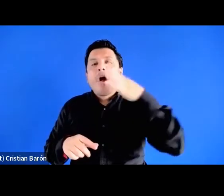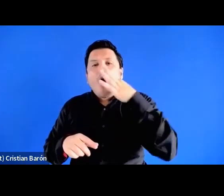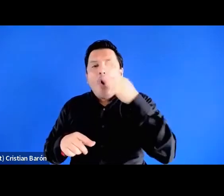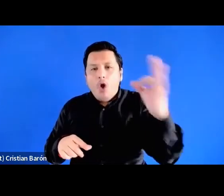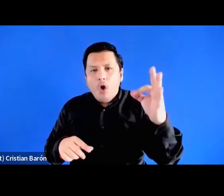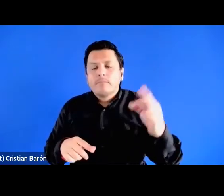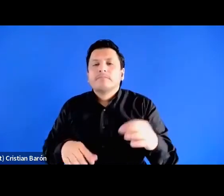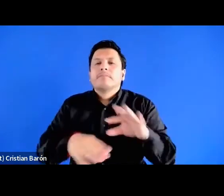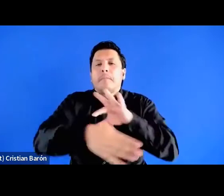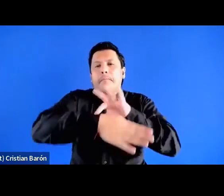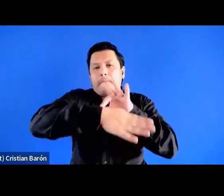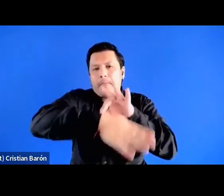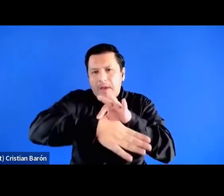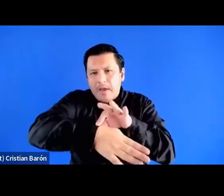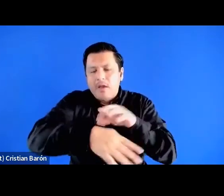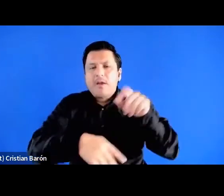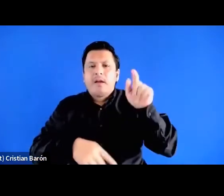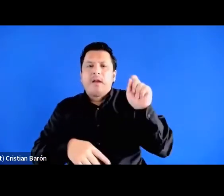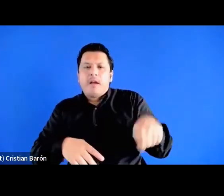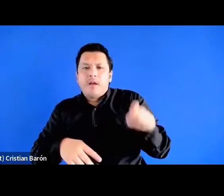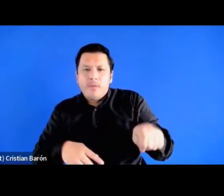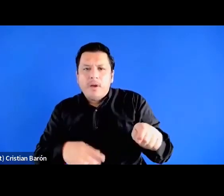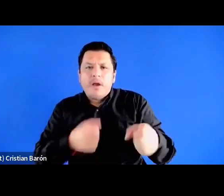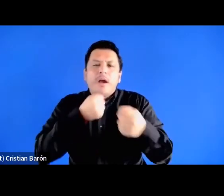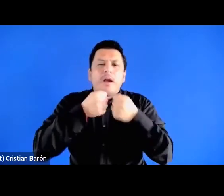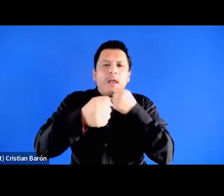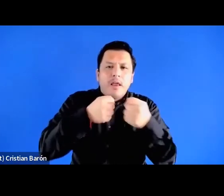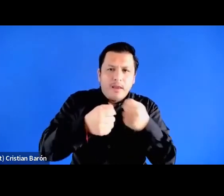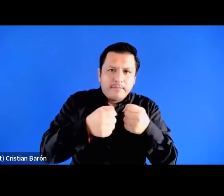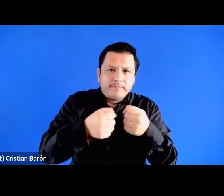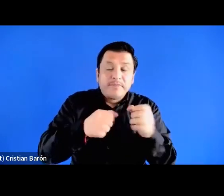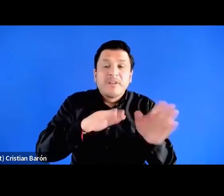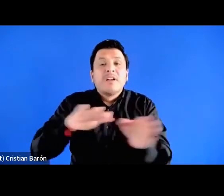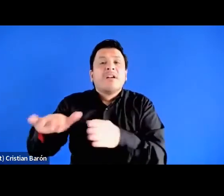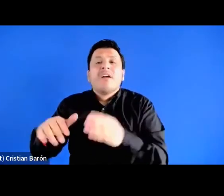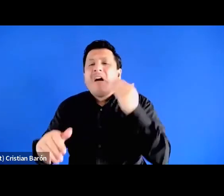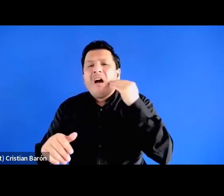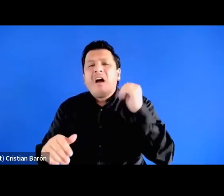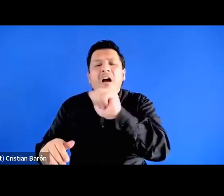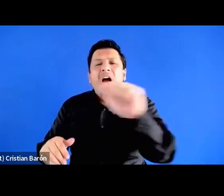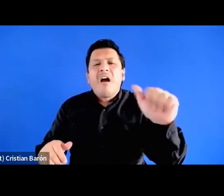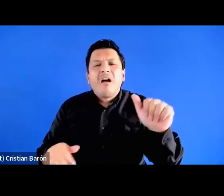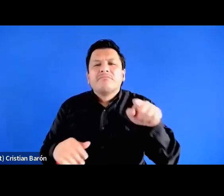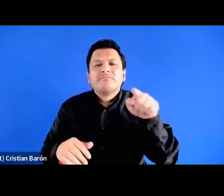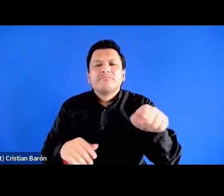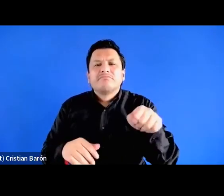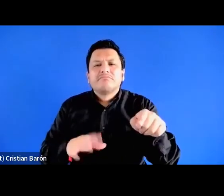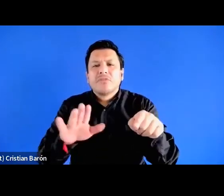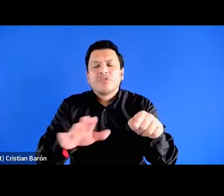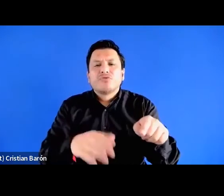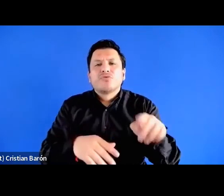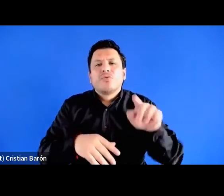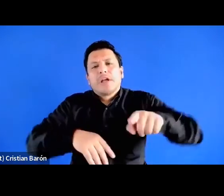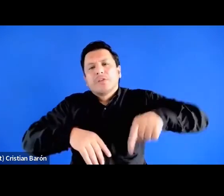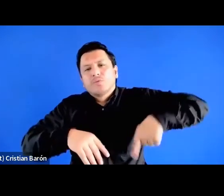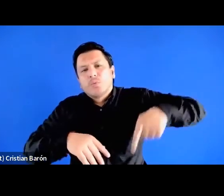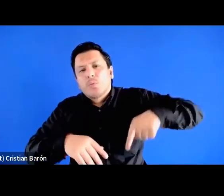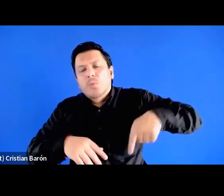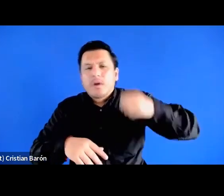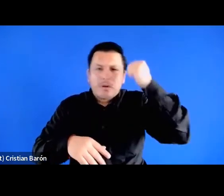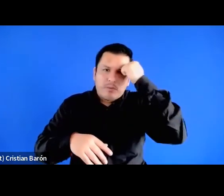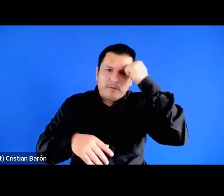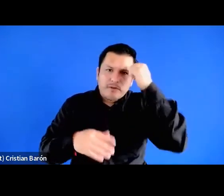abogados periodistas y las mujeres están ligadas fundamentalmente a lo que fueron las escuelas normales es decir al tema